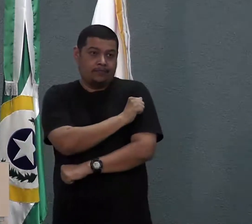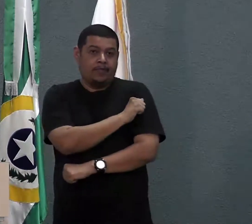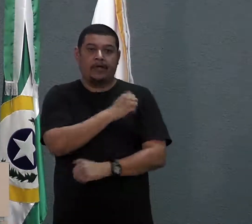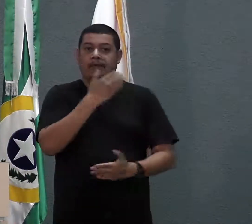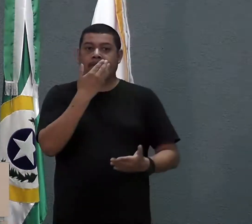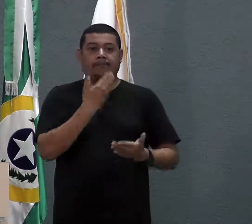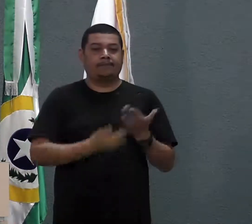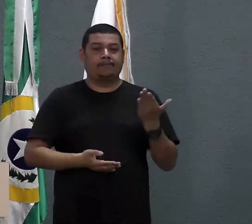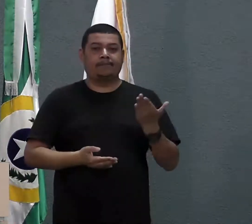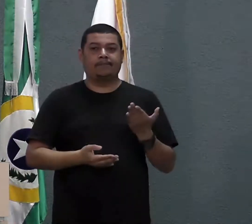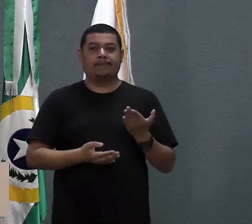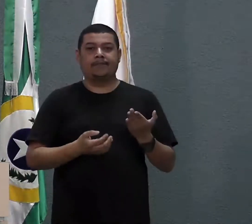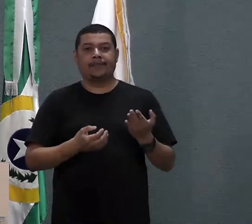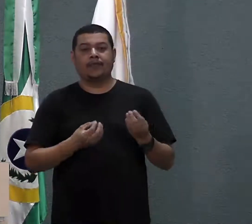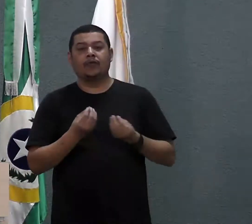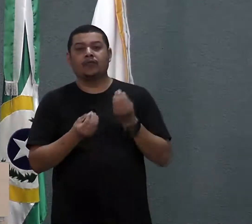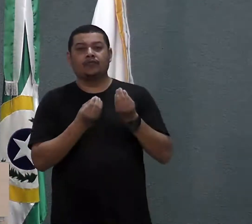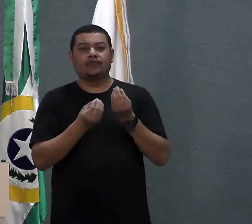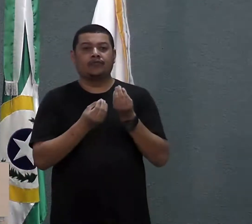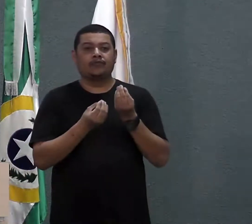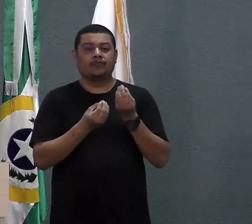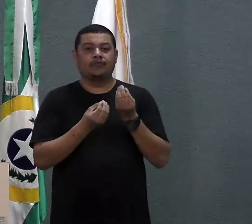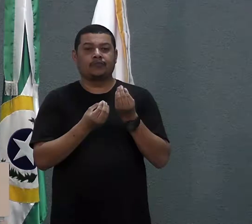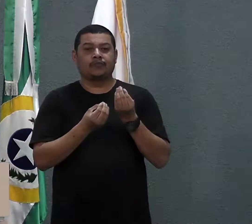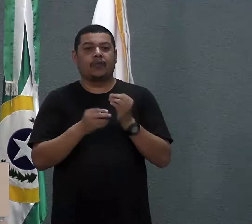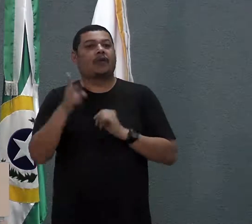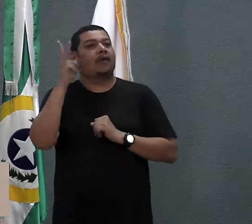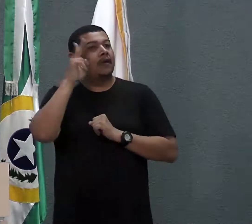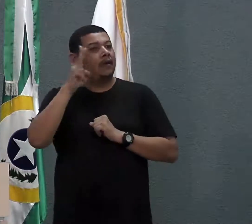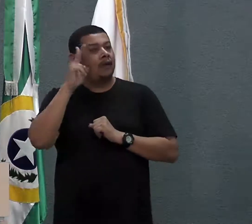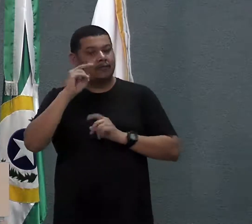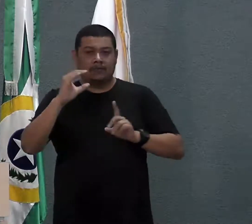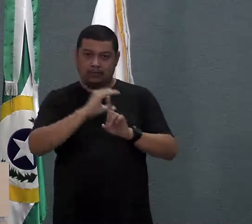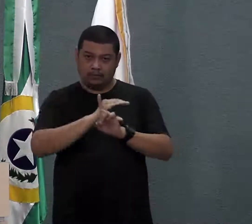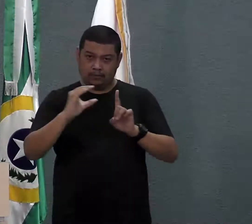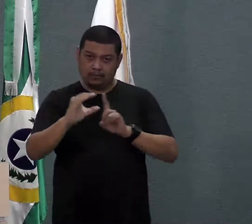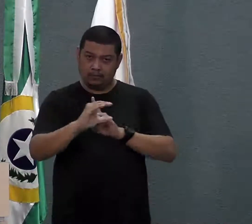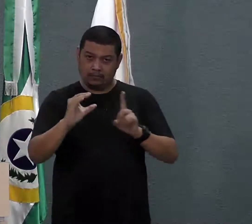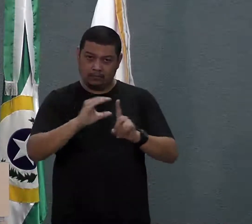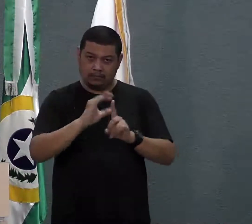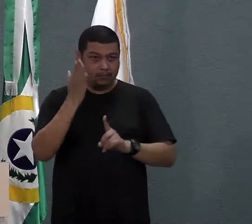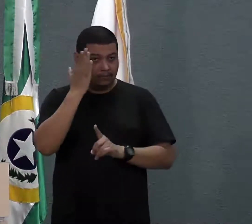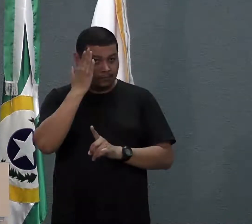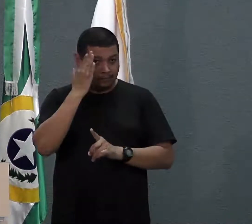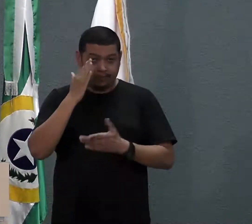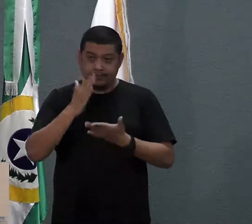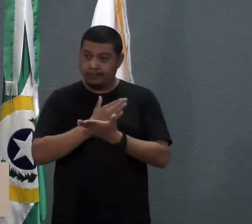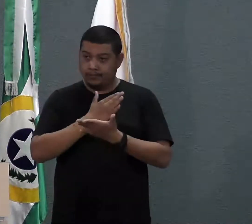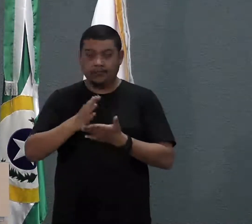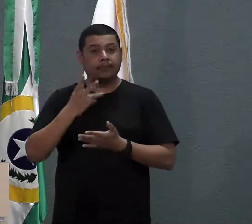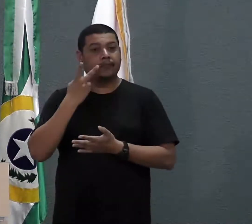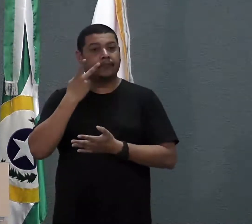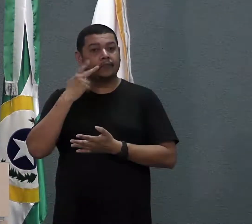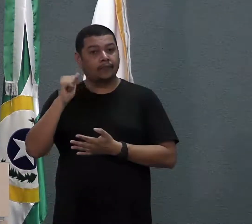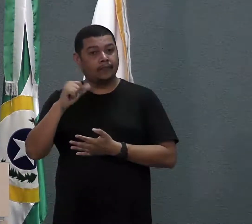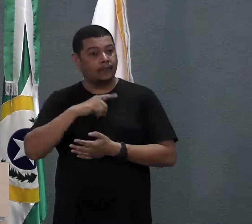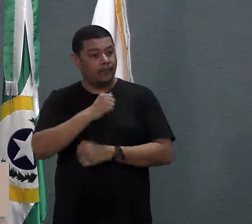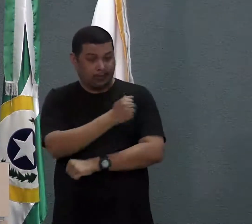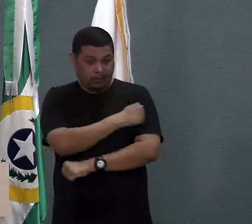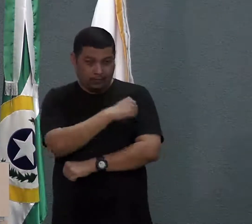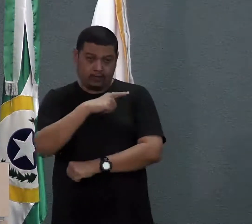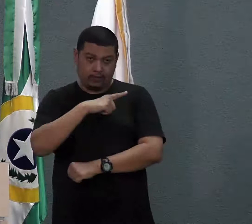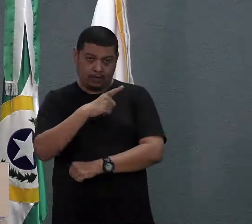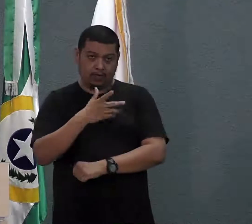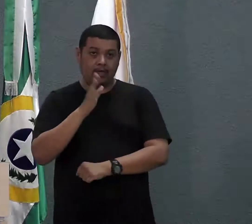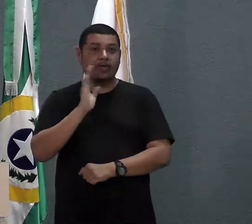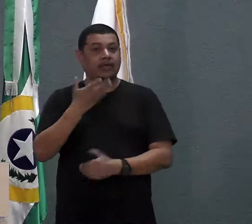referência, ele perde aquela história dentro daquela comunidade. Sabemos que alguns pais dos alunos que estão